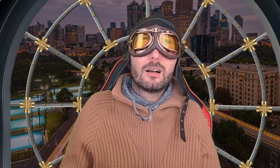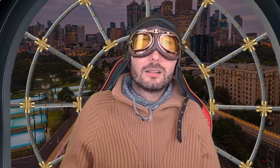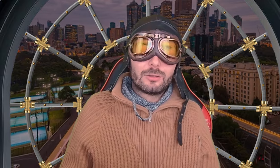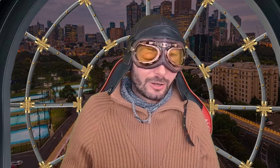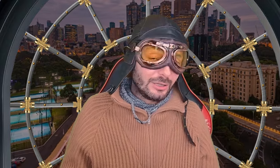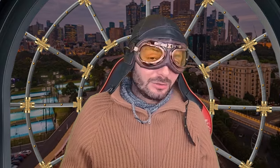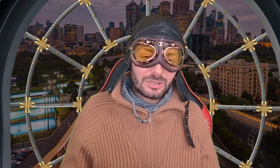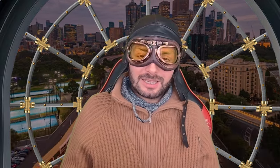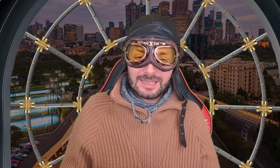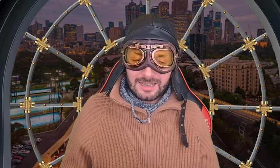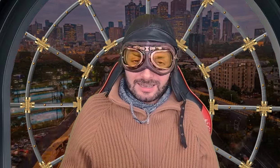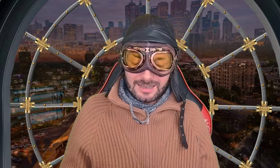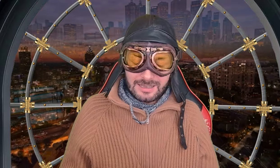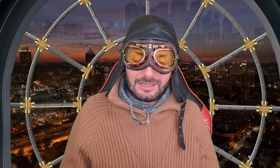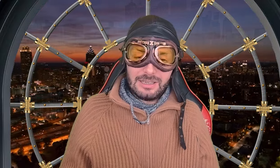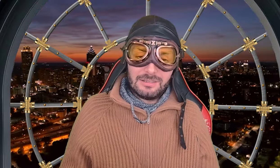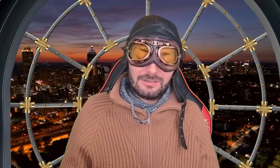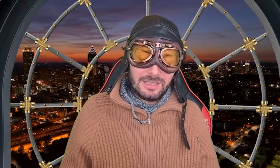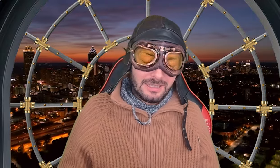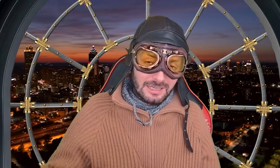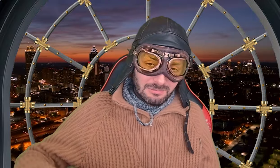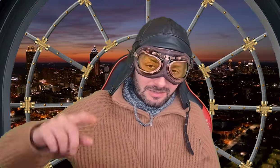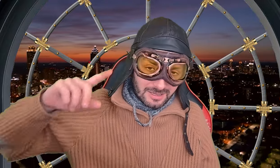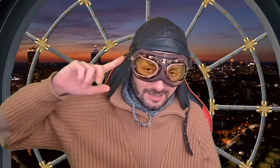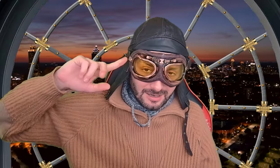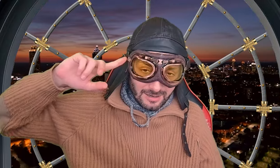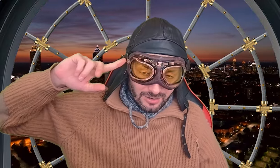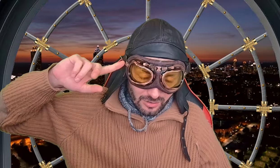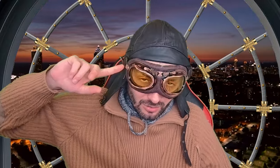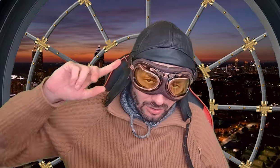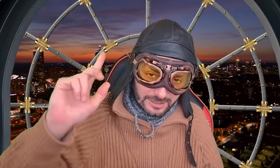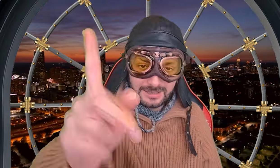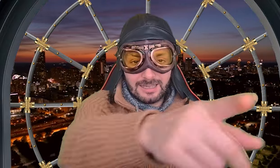Do idućeg gledanja i vidim ose.